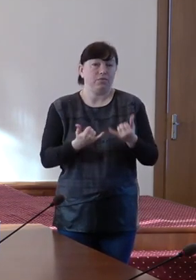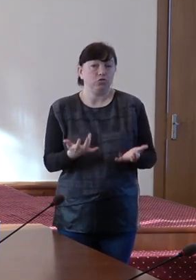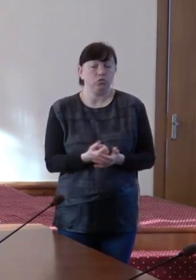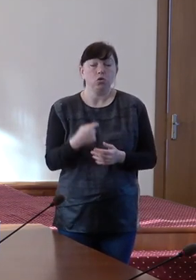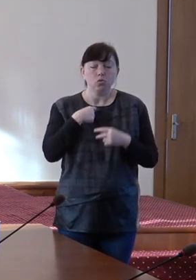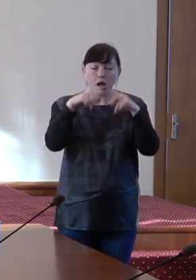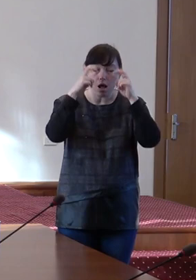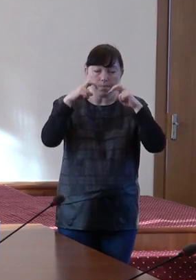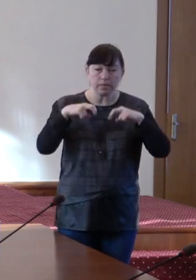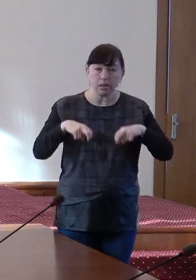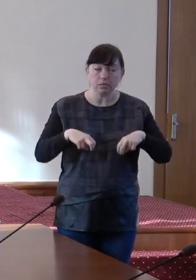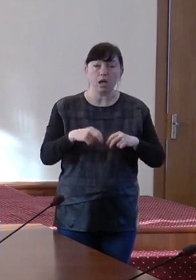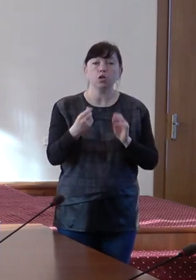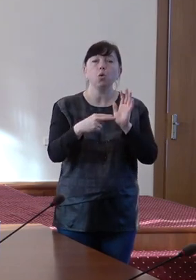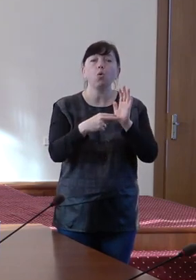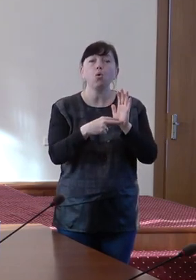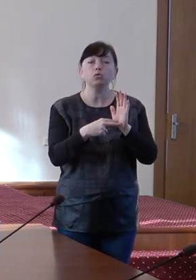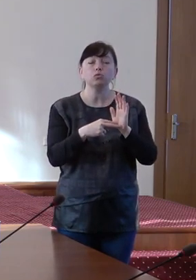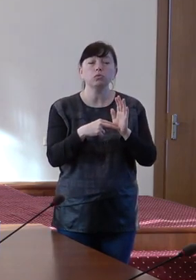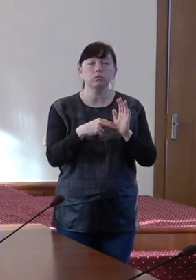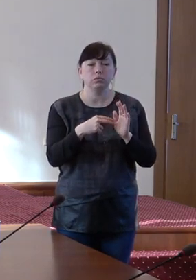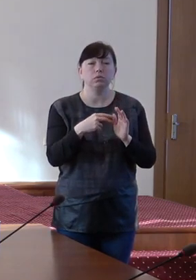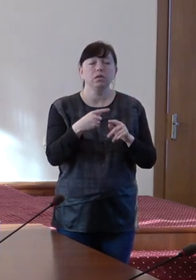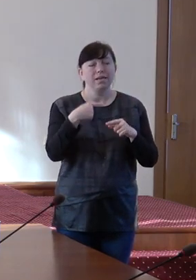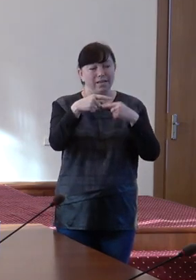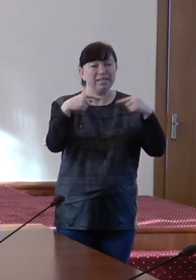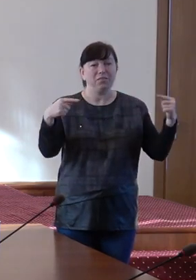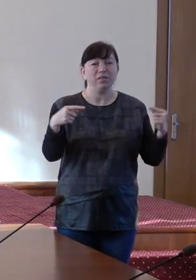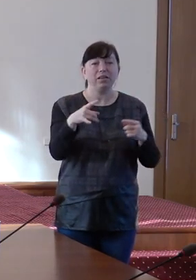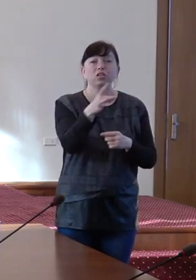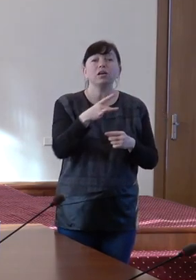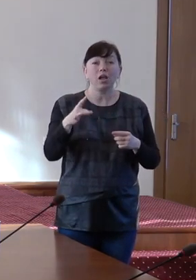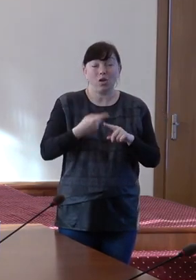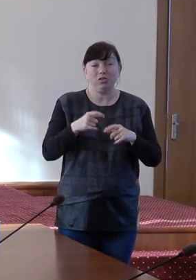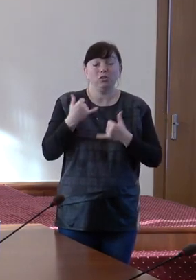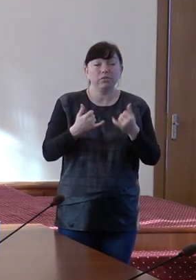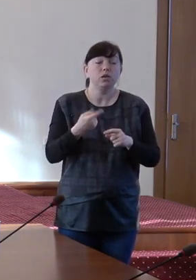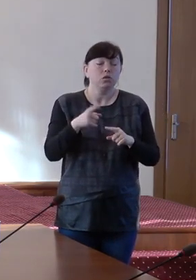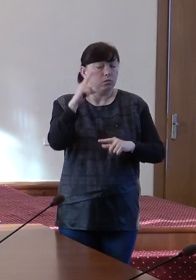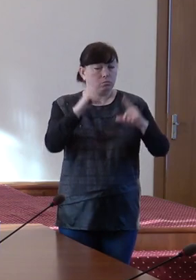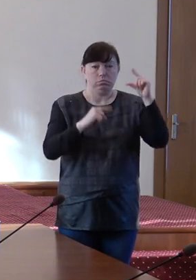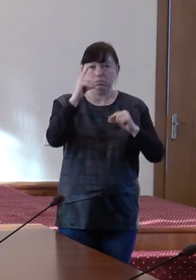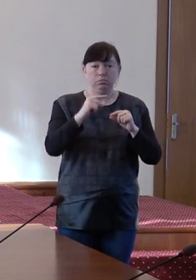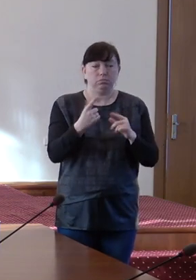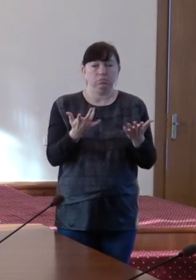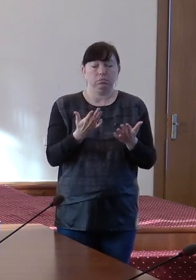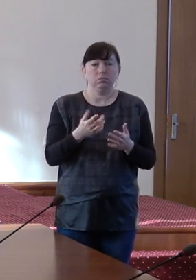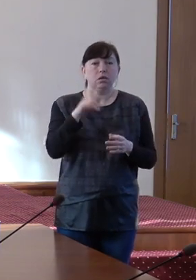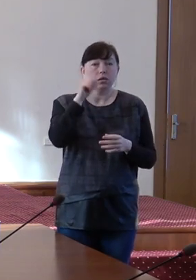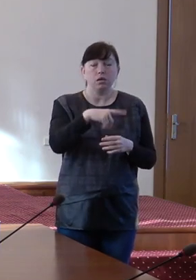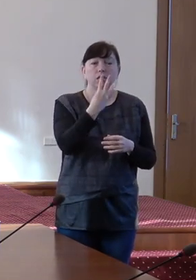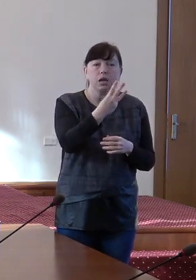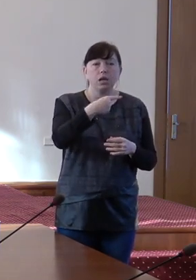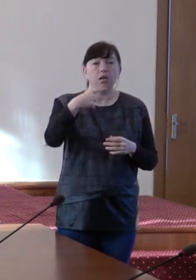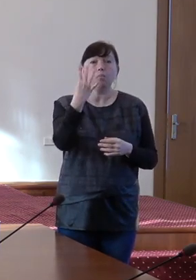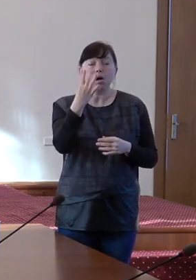Noi am analizat costul per servicii în diferite raioane și acesta vărează destul de significativ, uneori de 3